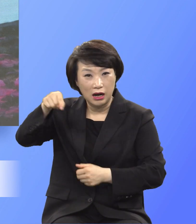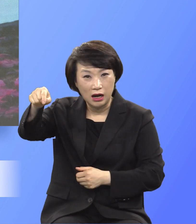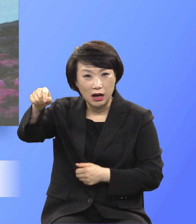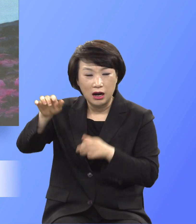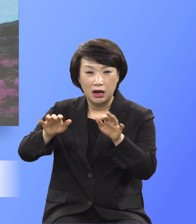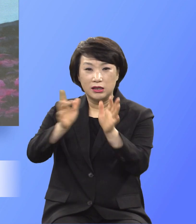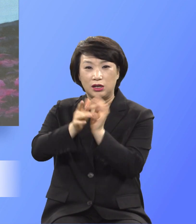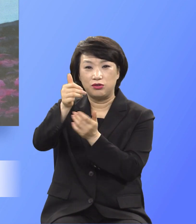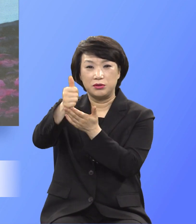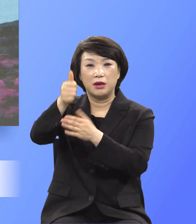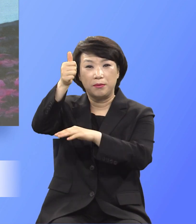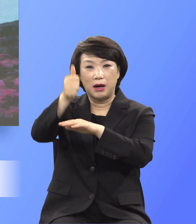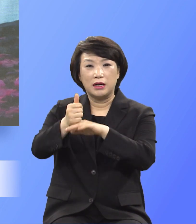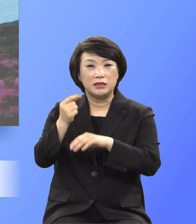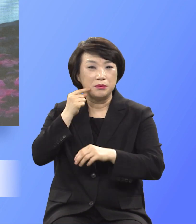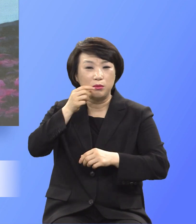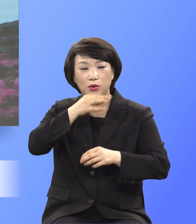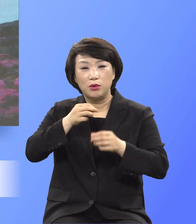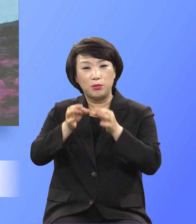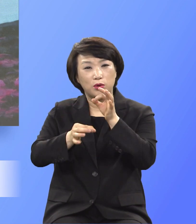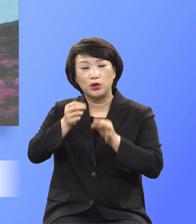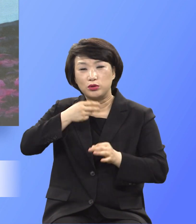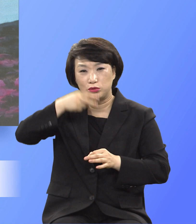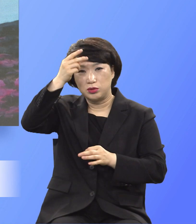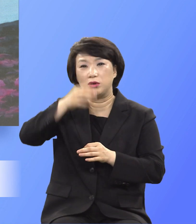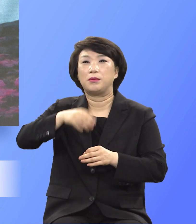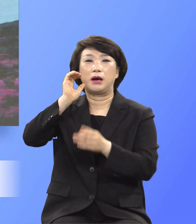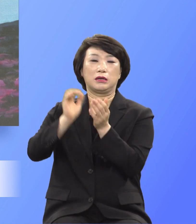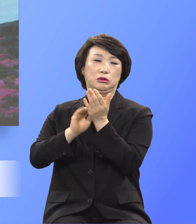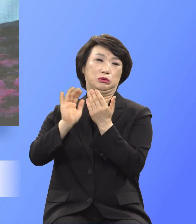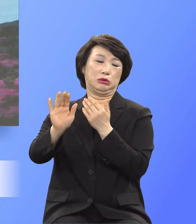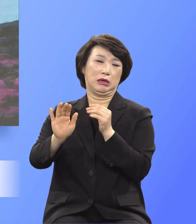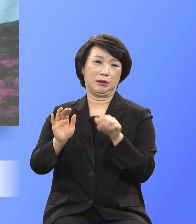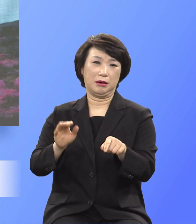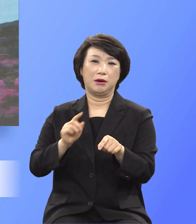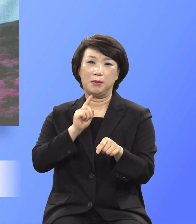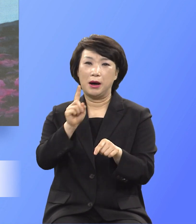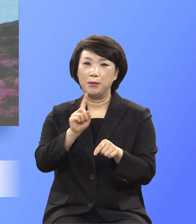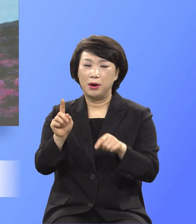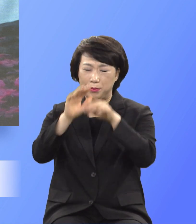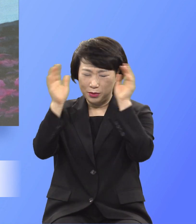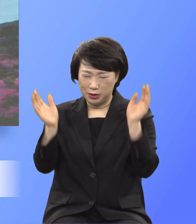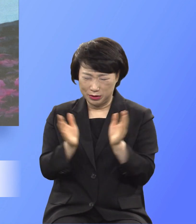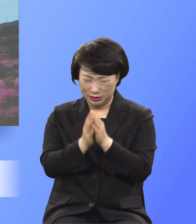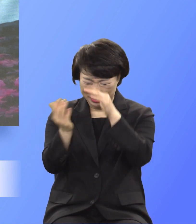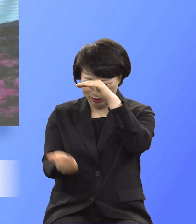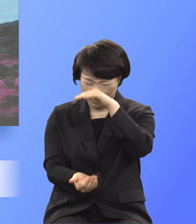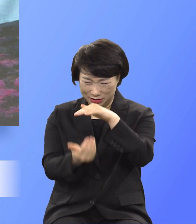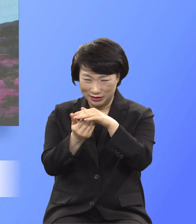신포도주를 받으신 오카라사대 다 이루었다 하시고